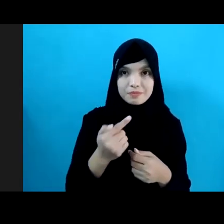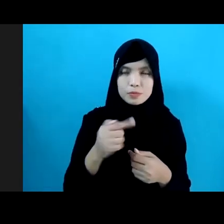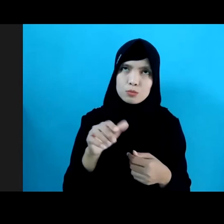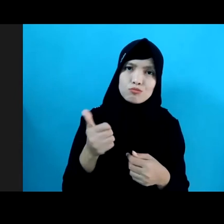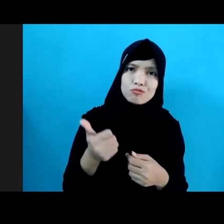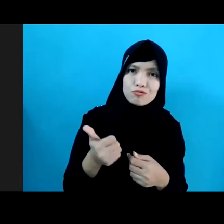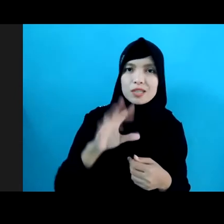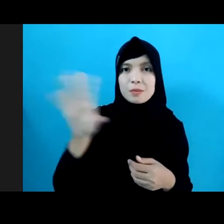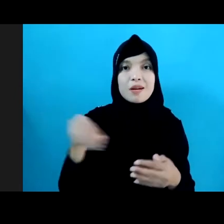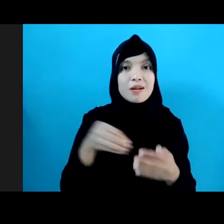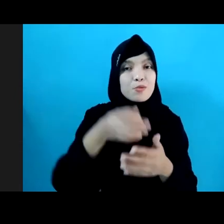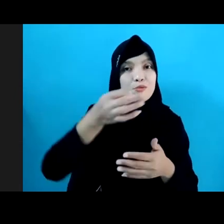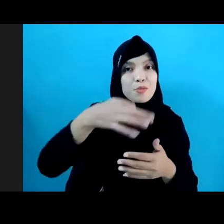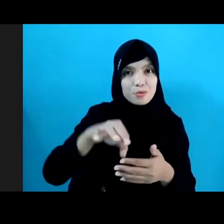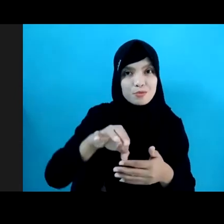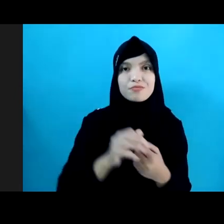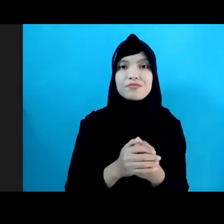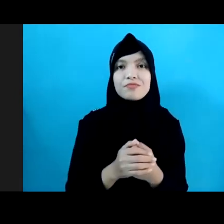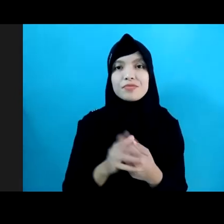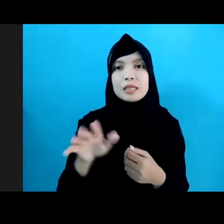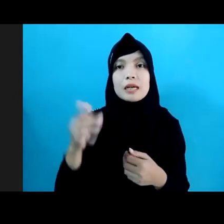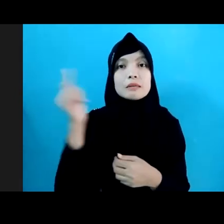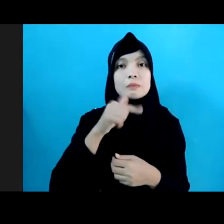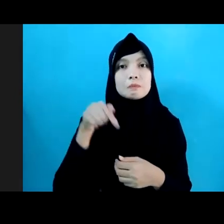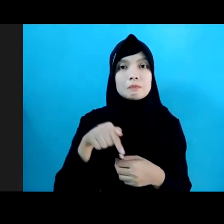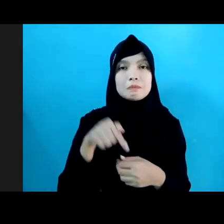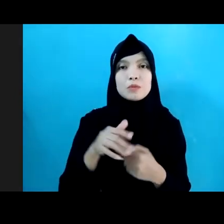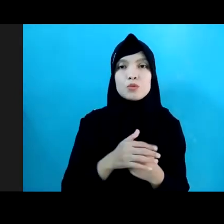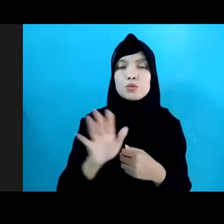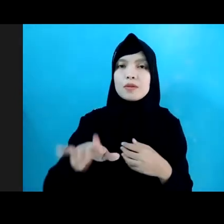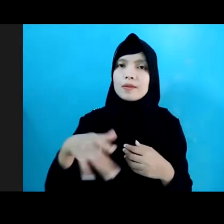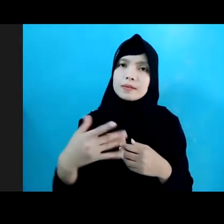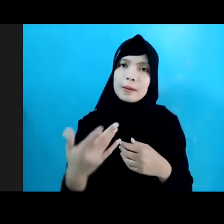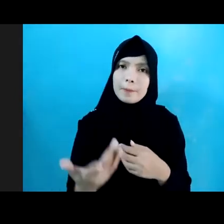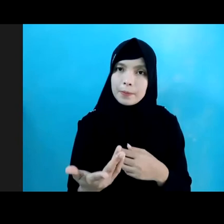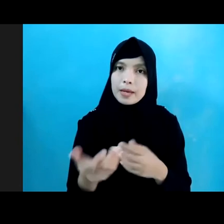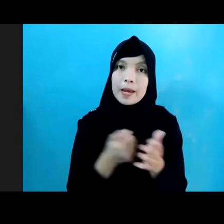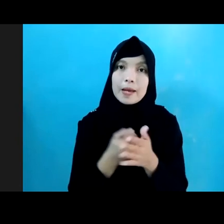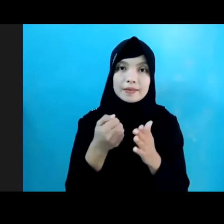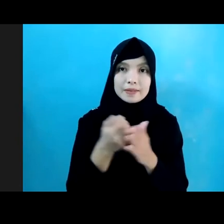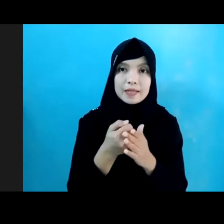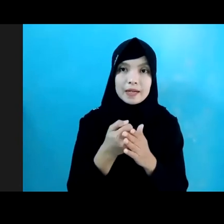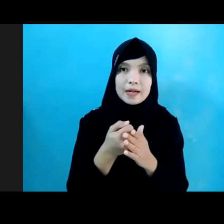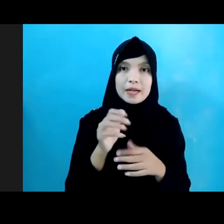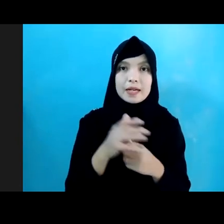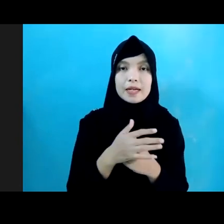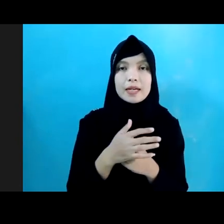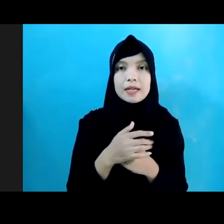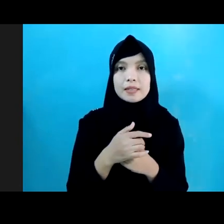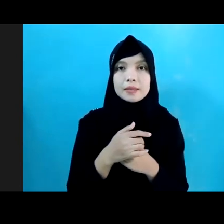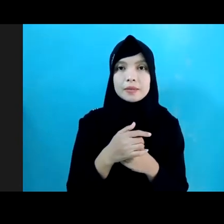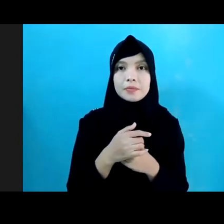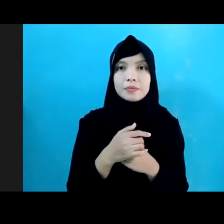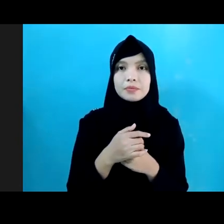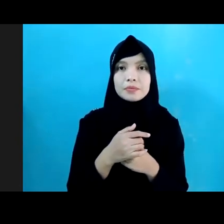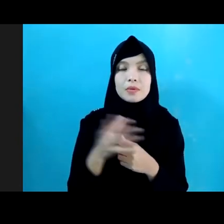bersama kami sesaat yang lalu Saat ini kami sudah sampai di agenda atau acara Kita